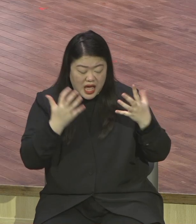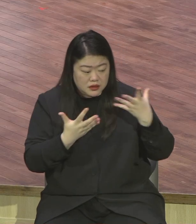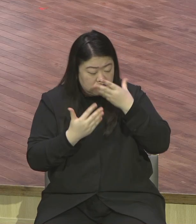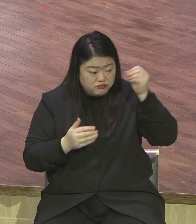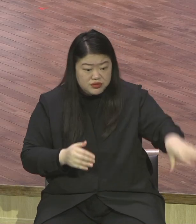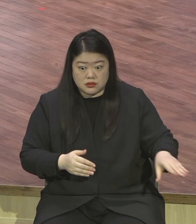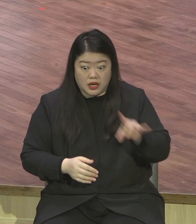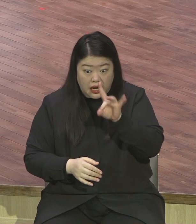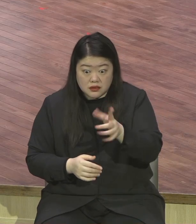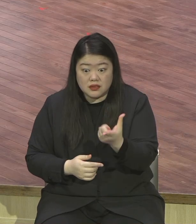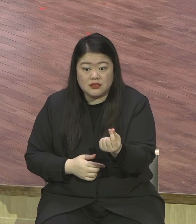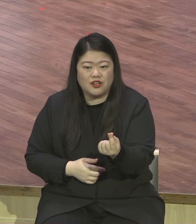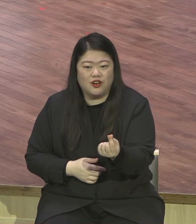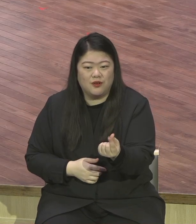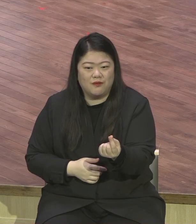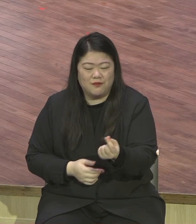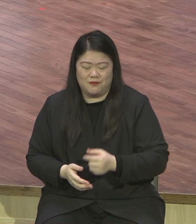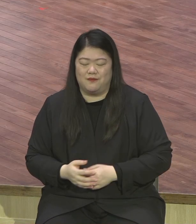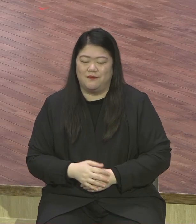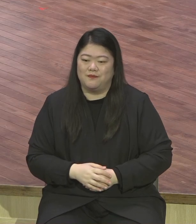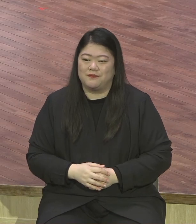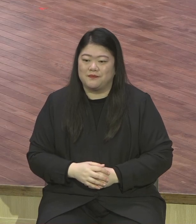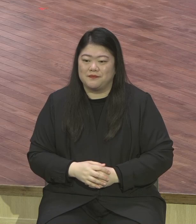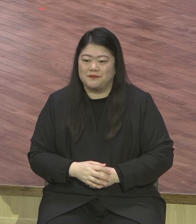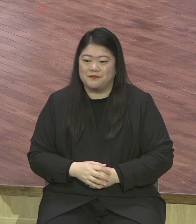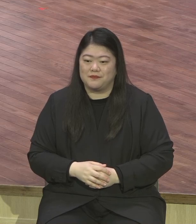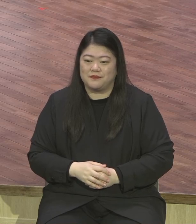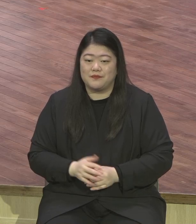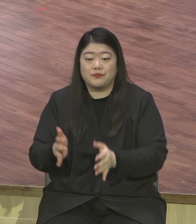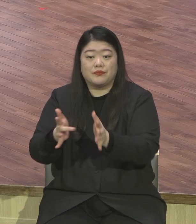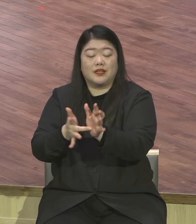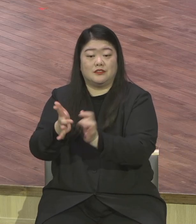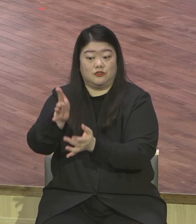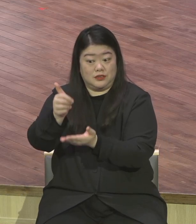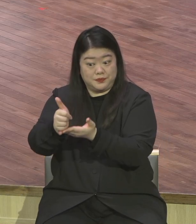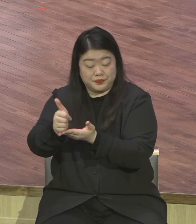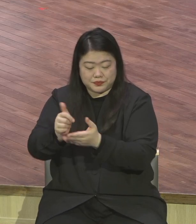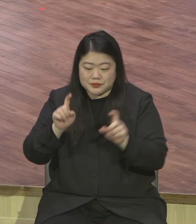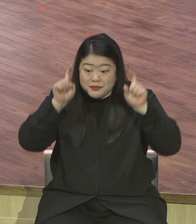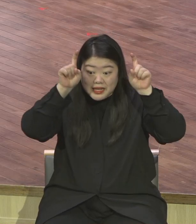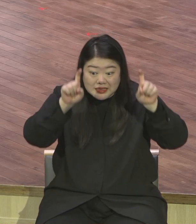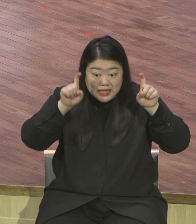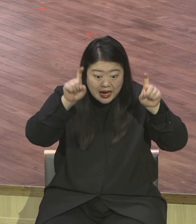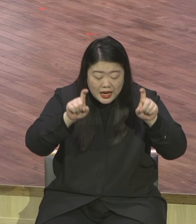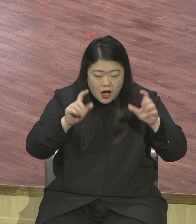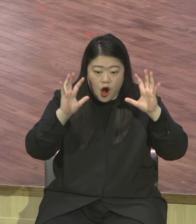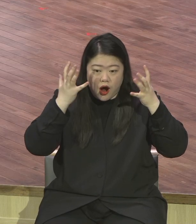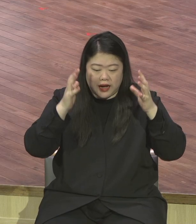예수님께서 이 사실을 강조하고 있어요 예수님께서 잃어버린 영혼을 구원하시기 위해서 이 땅에 오셨다는 것이